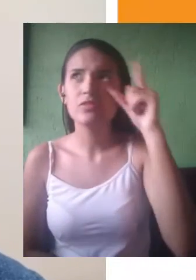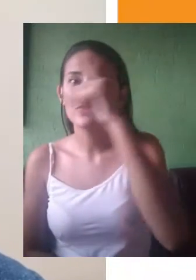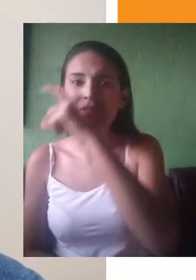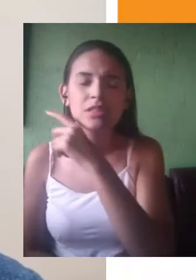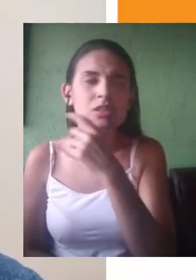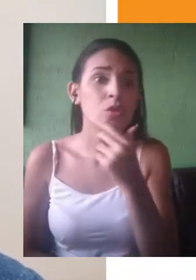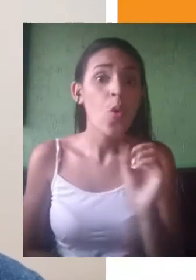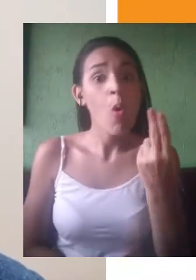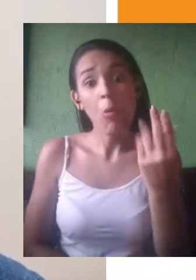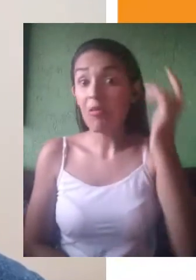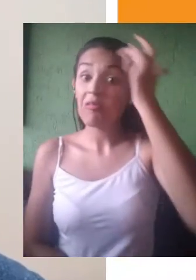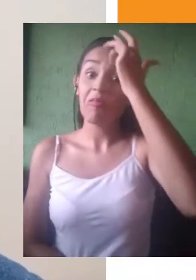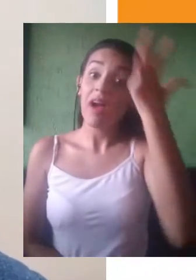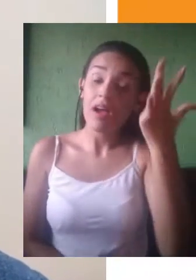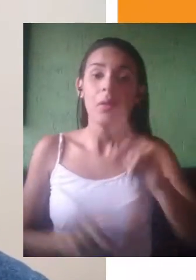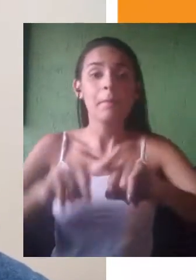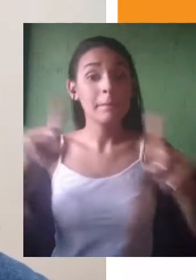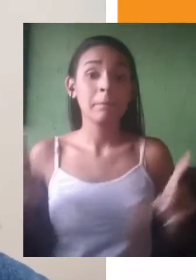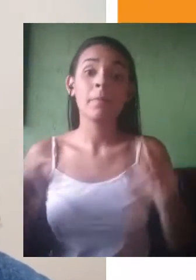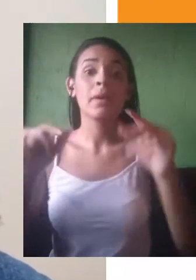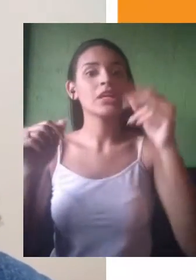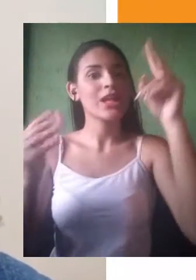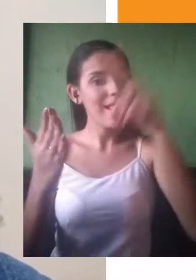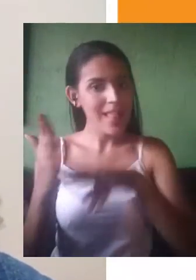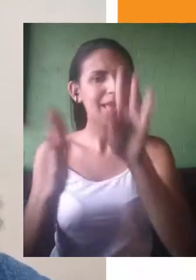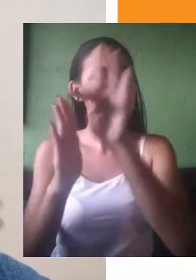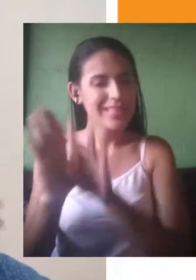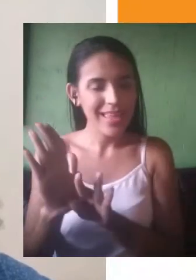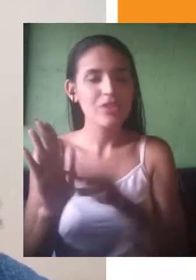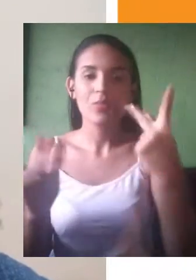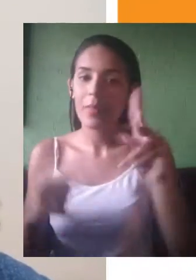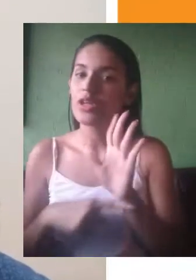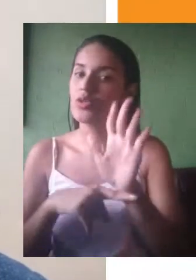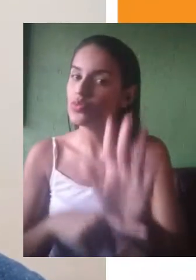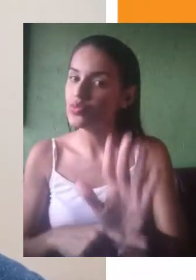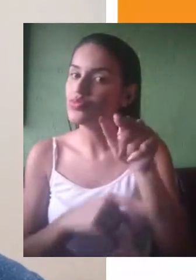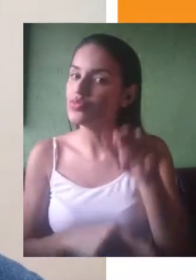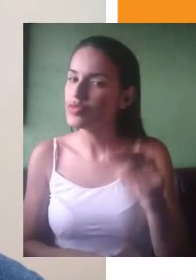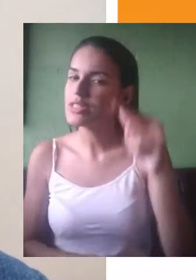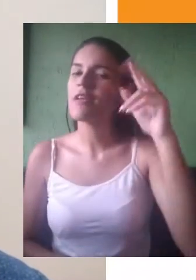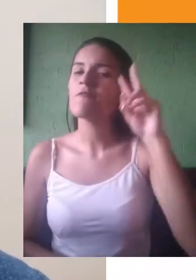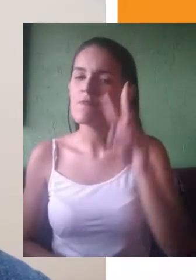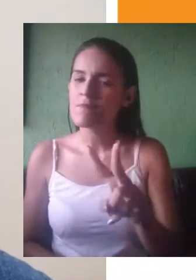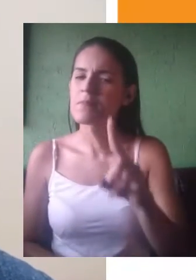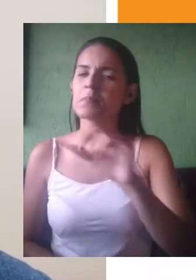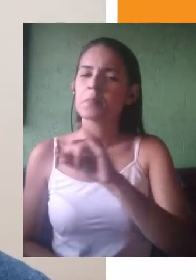coletânea de textos com atenção para confirmar se o seu entendimento da proposta está correto. Então fazer uma leitura